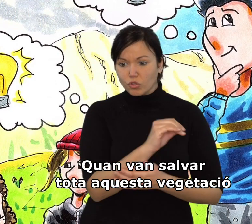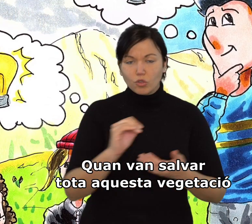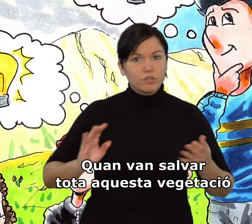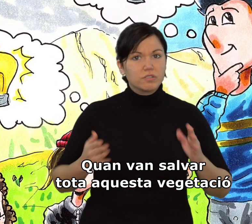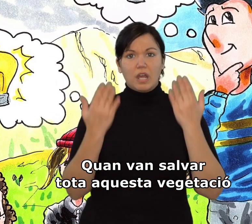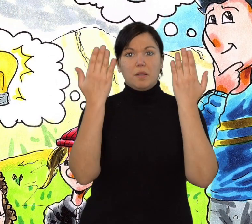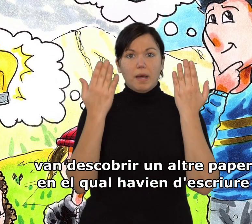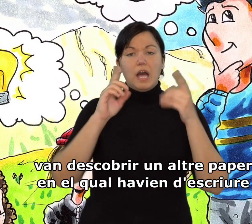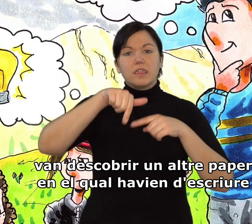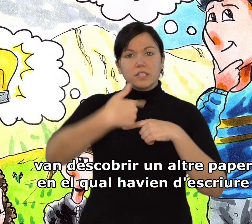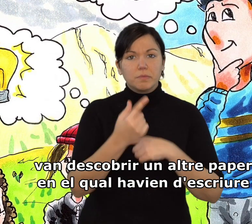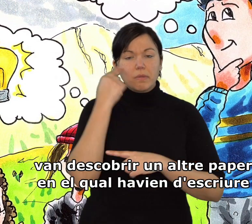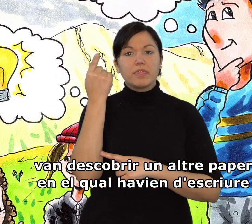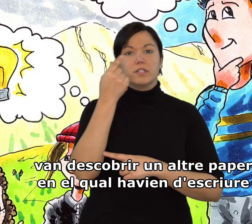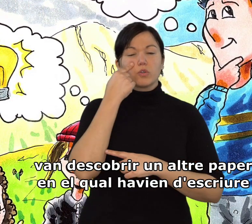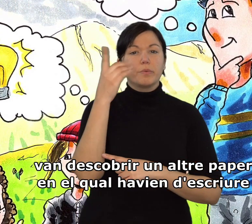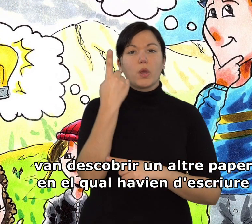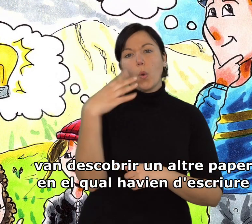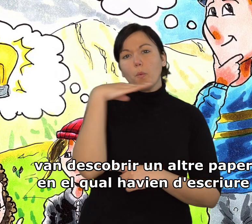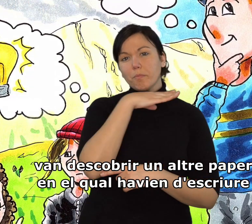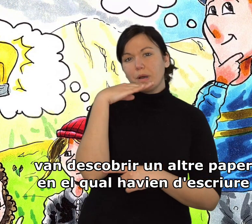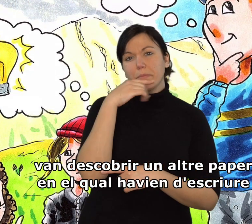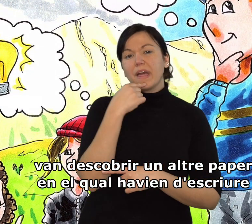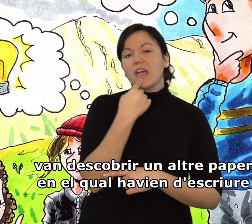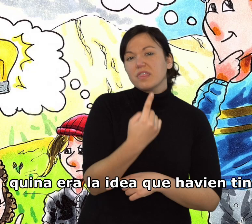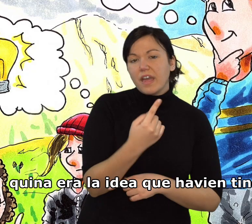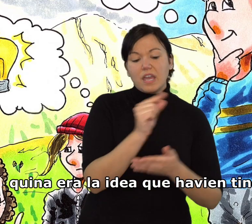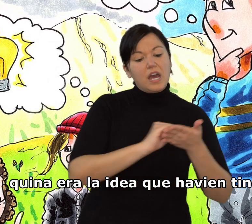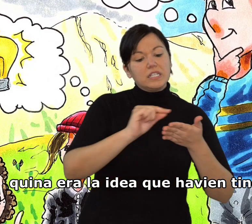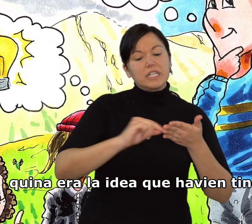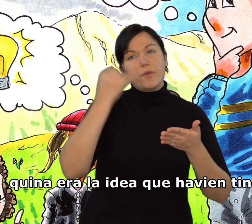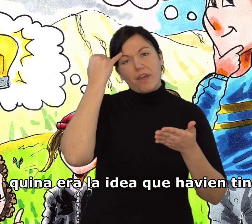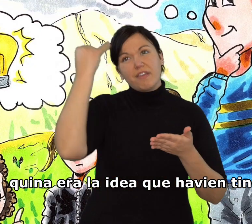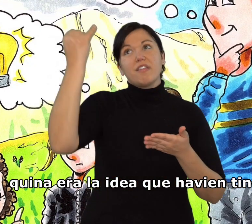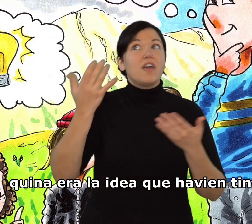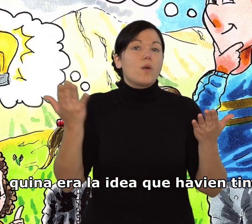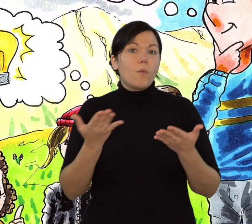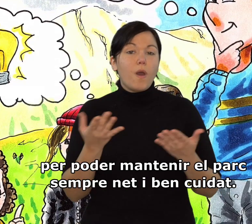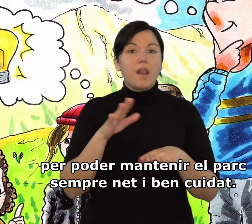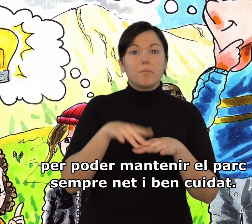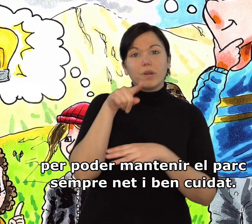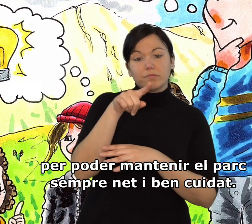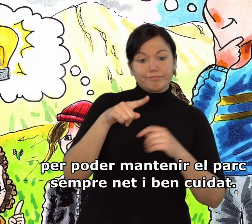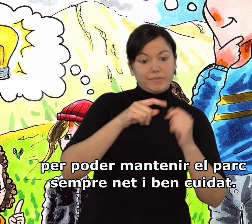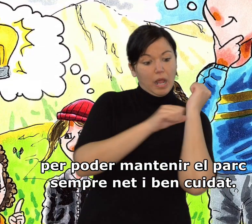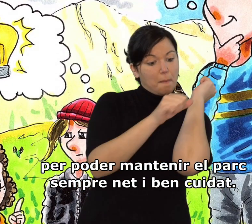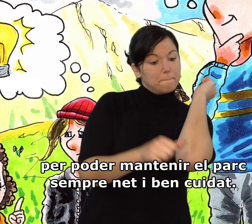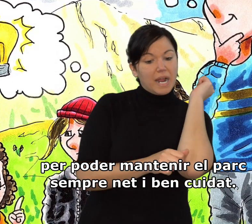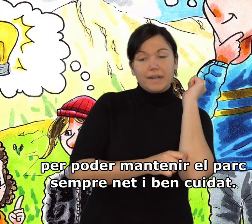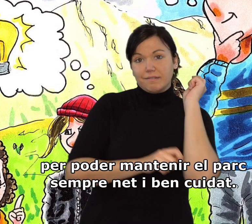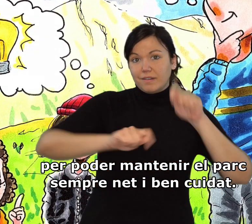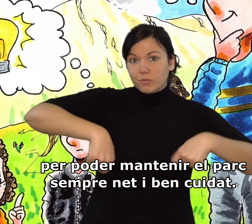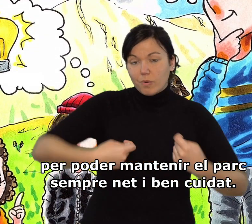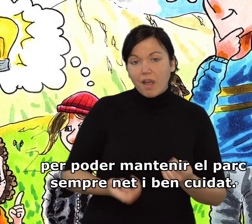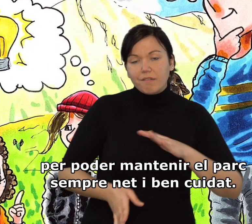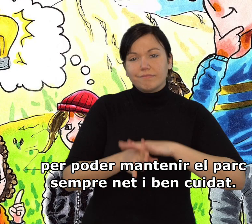aquesta vegetació, van descobrir un altre paper en el qual havien d'escriure quina era la idea que havien tingut per poder mantenir el parc sempre